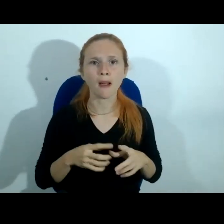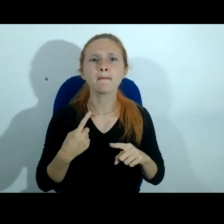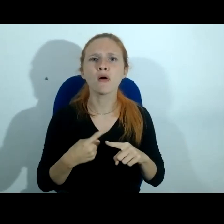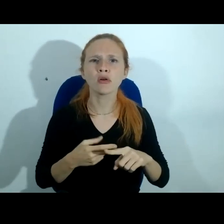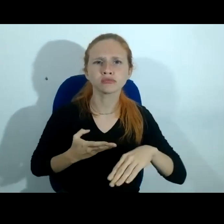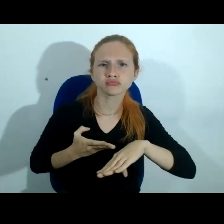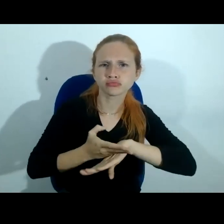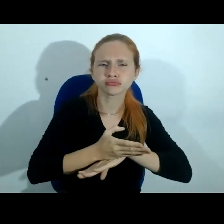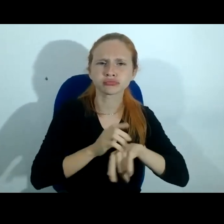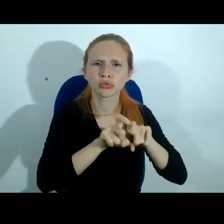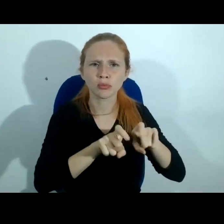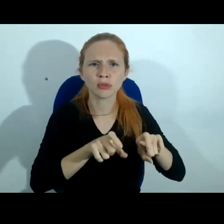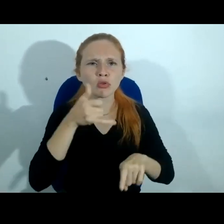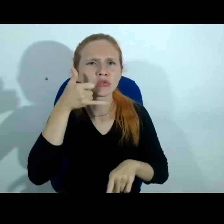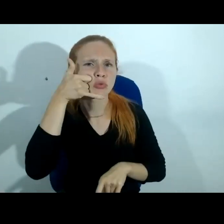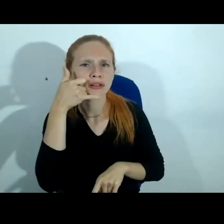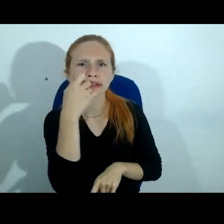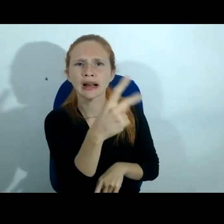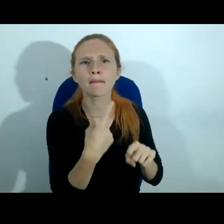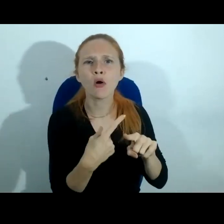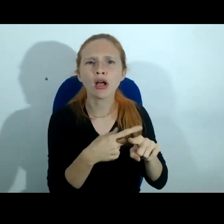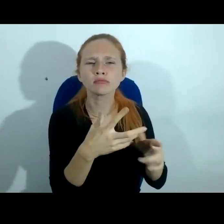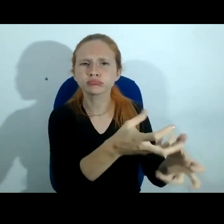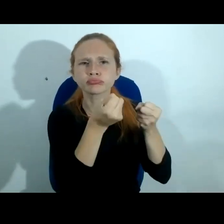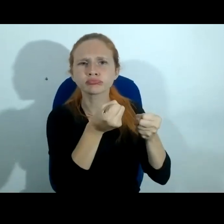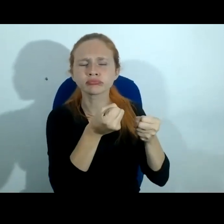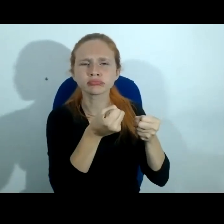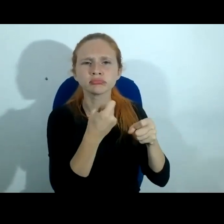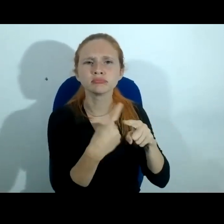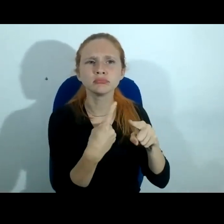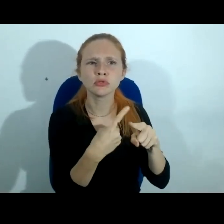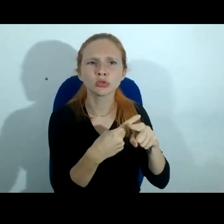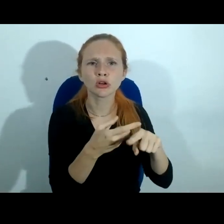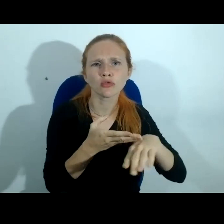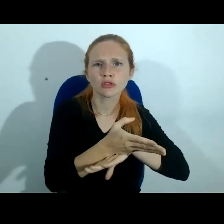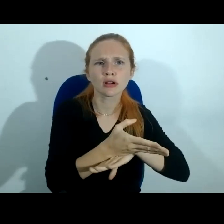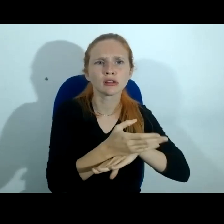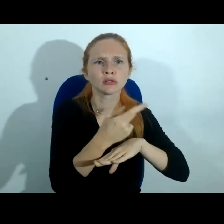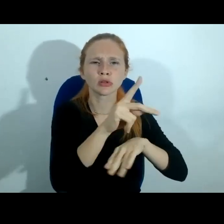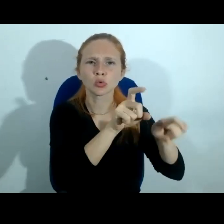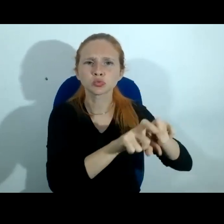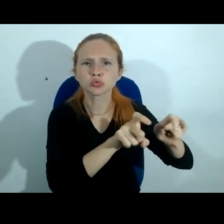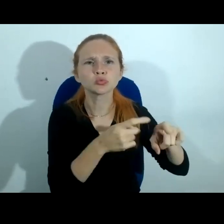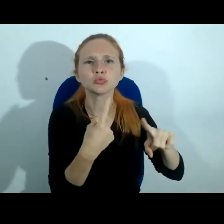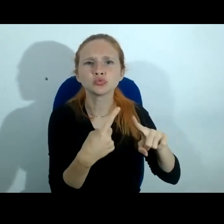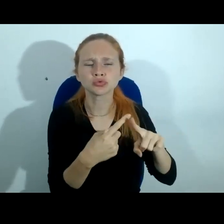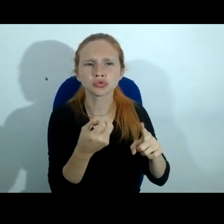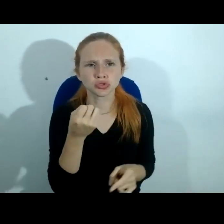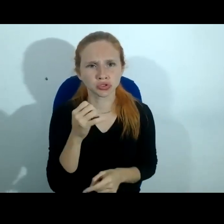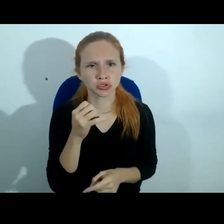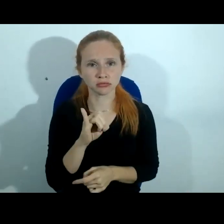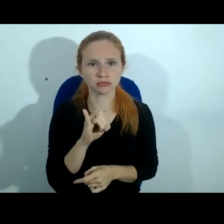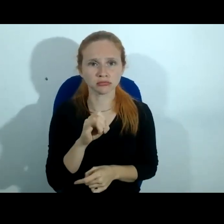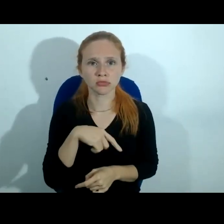que invadir o seu dispositivo celular por que eu vou invadir o seu dispositivo eletrônico do seu computador se eu não vou